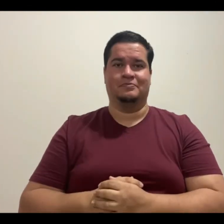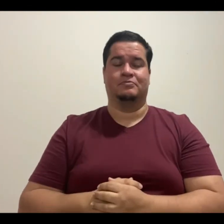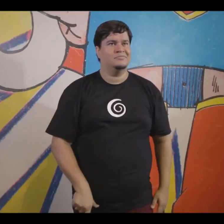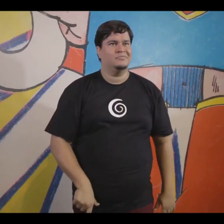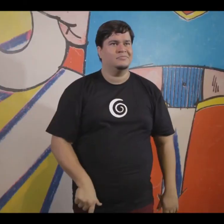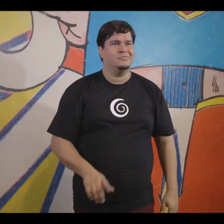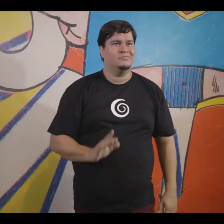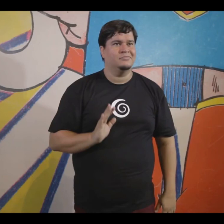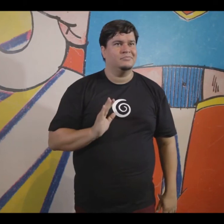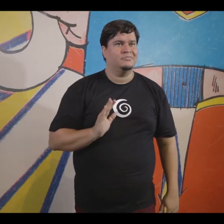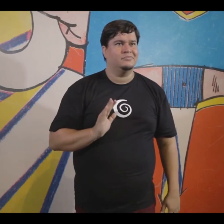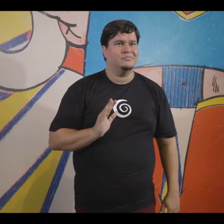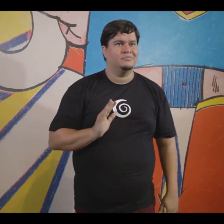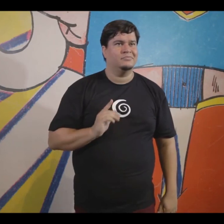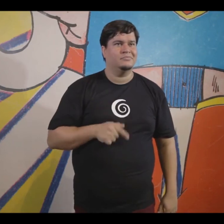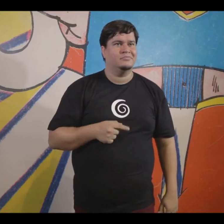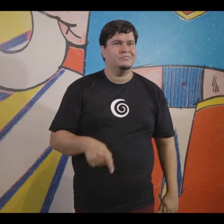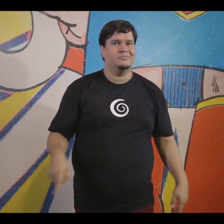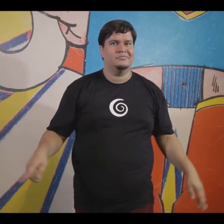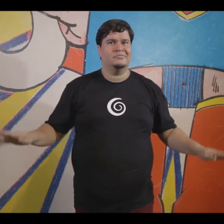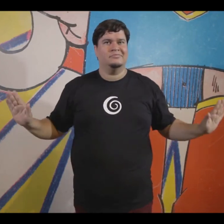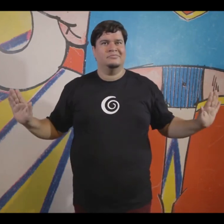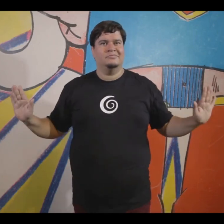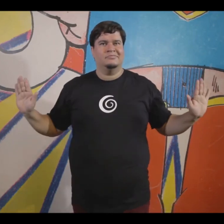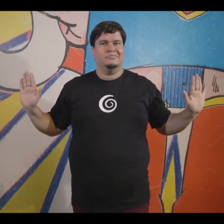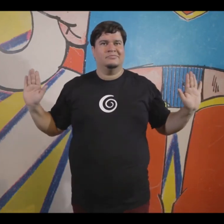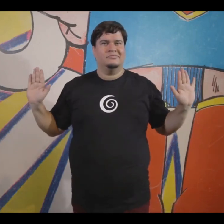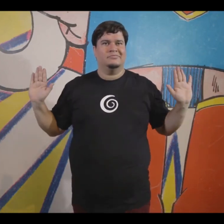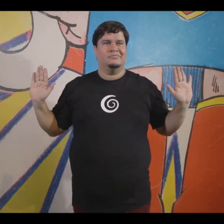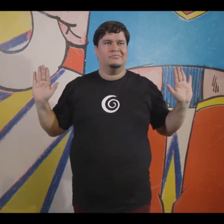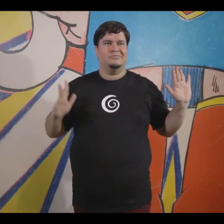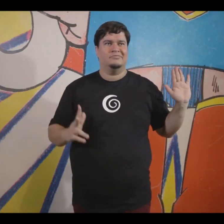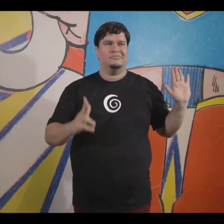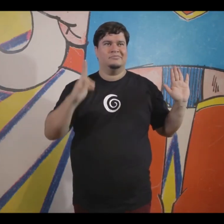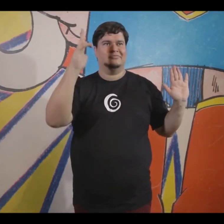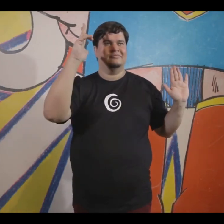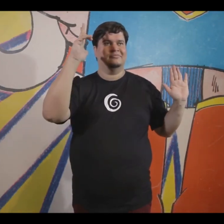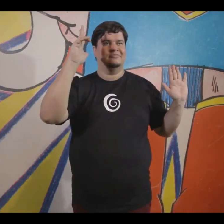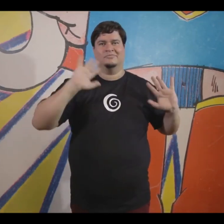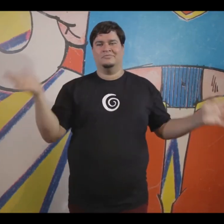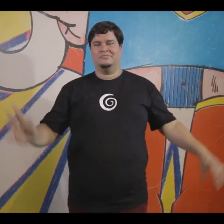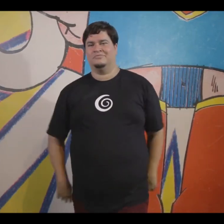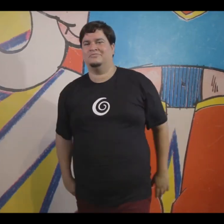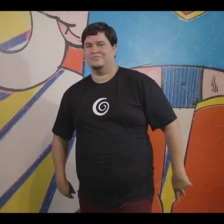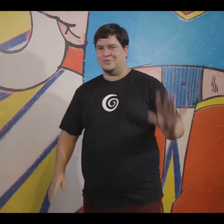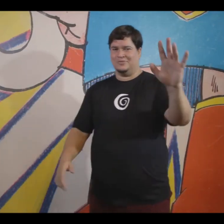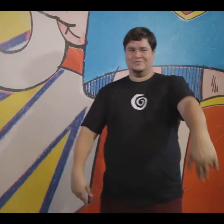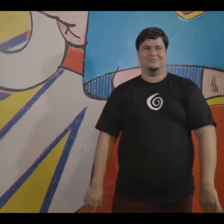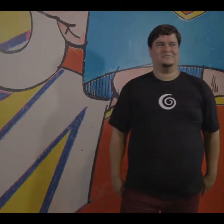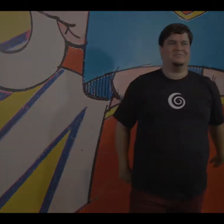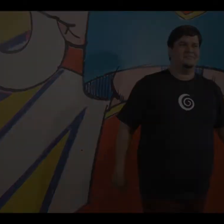Fábio está em frente a uma parede colorida. Ele espera com os braços abertos, sinaliza corta e se afasta.